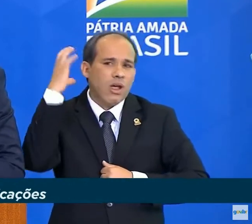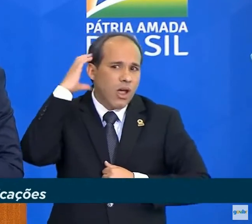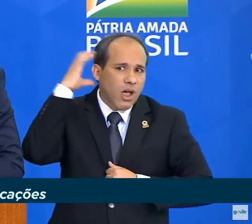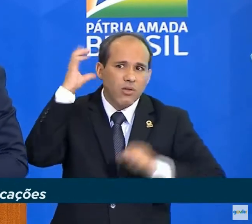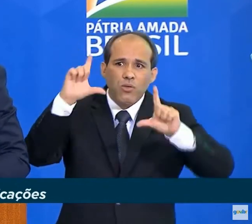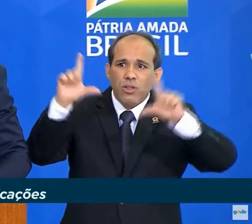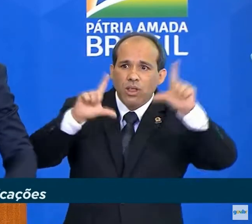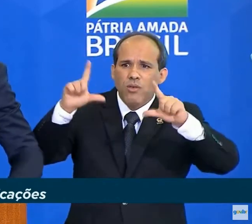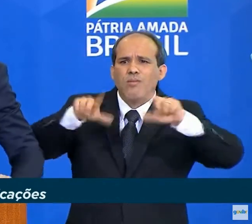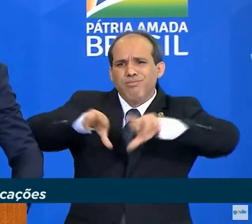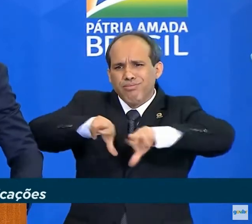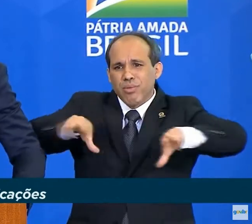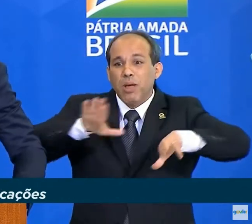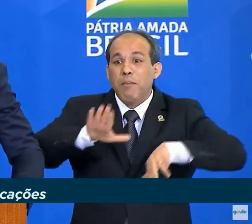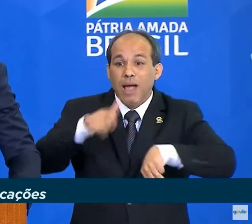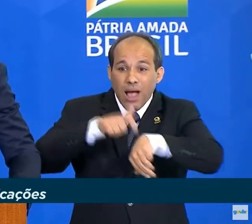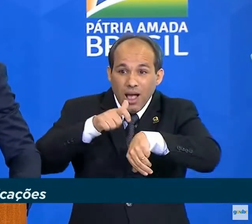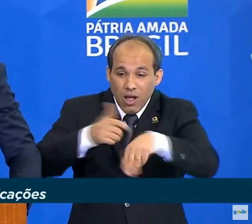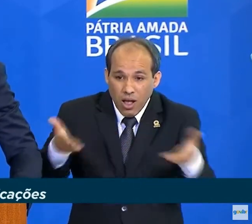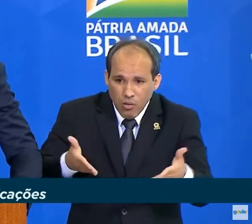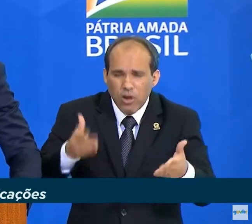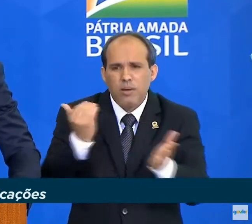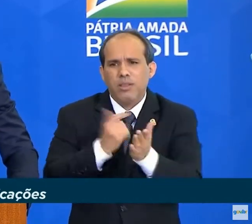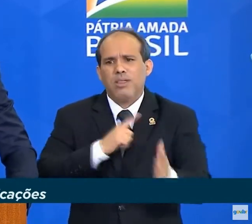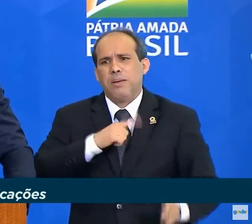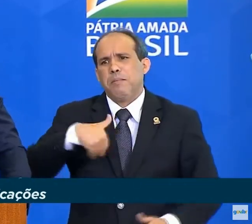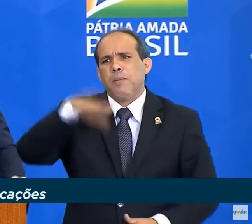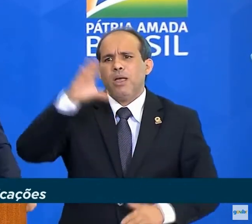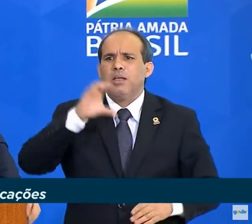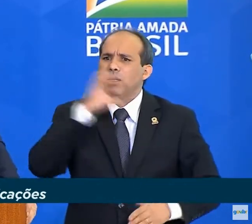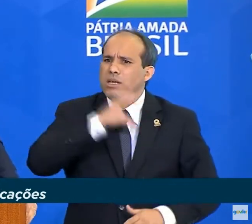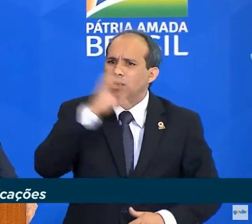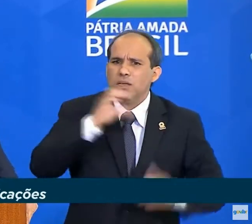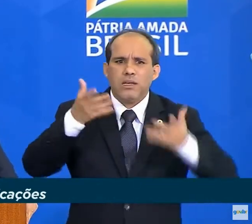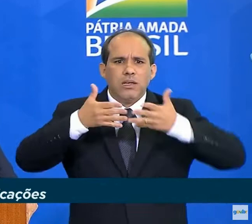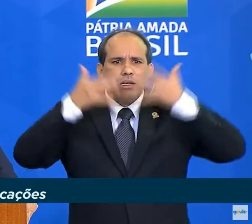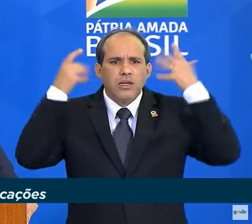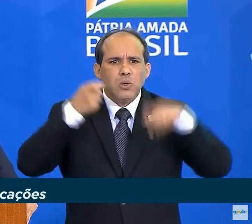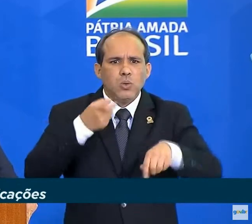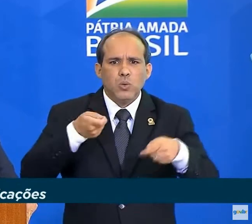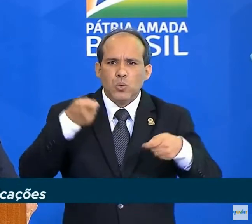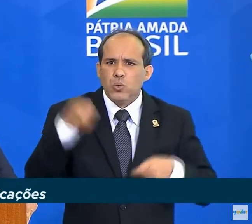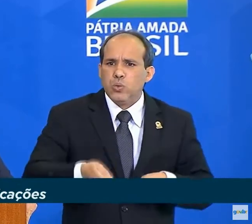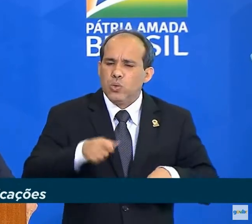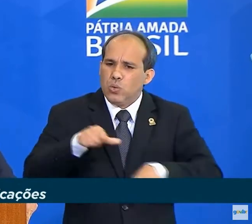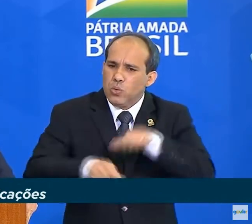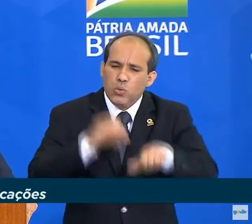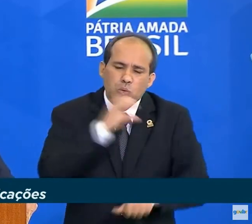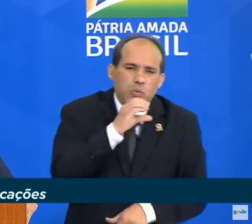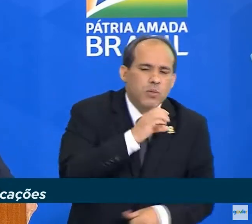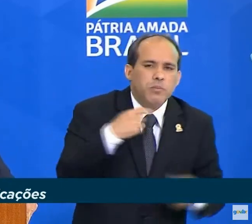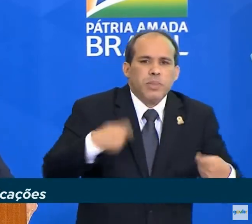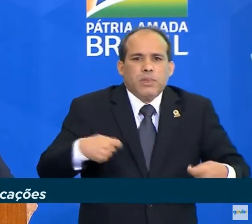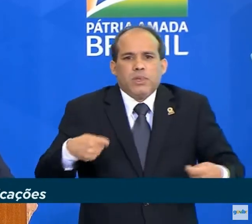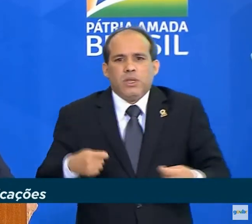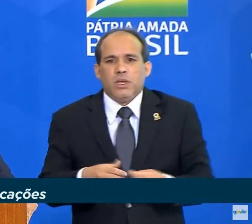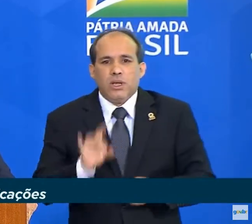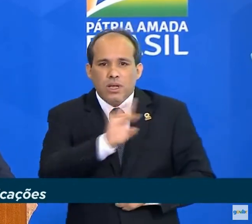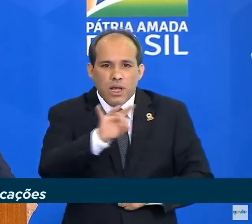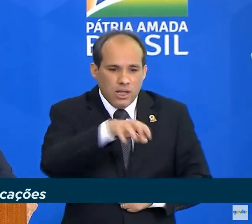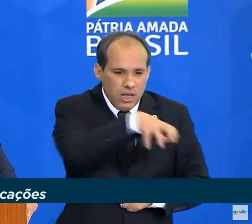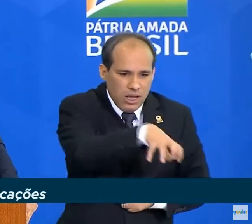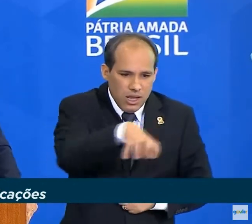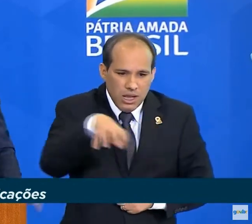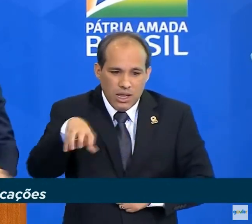são muito mais velozes, são imediatas e massivas. Em cada área do Ministério, teremos